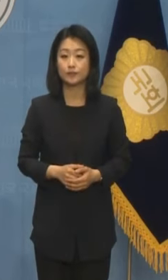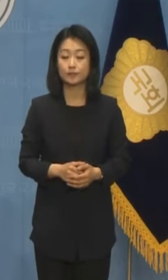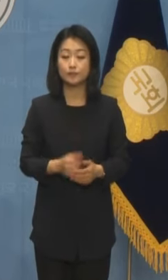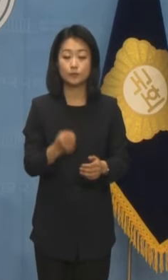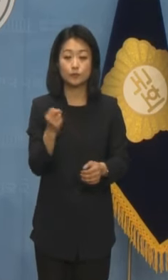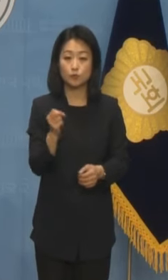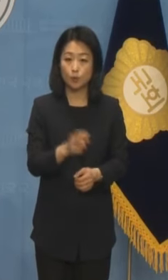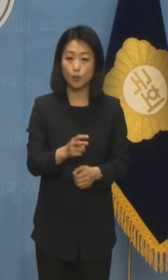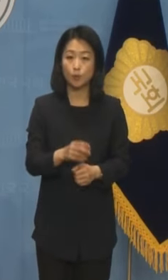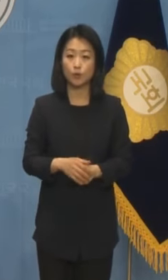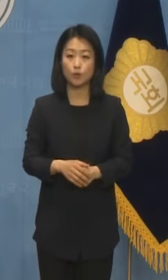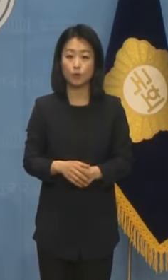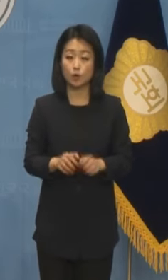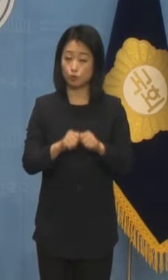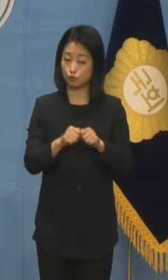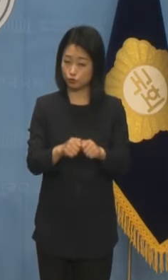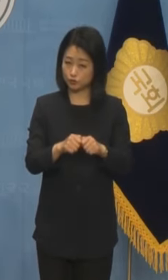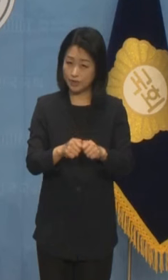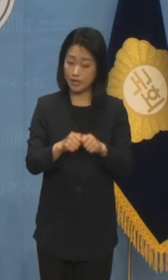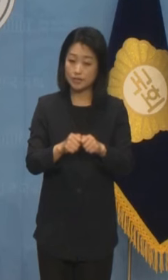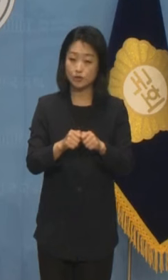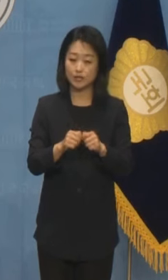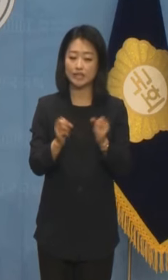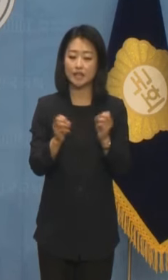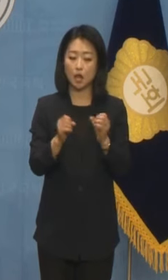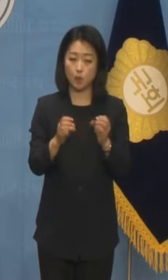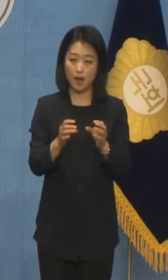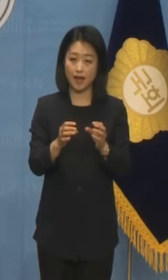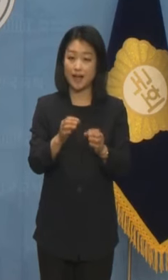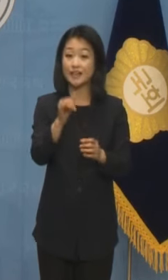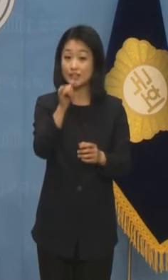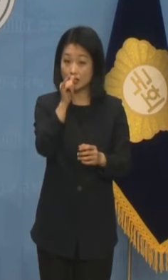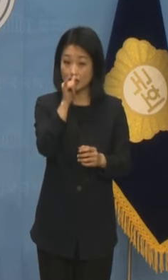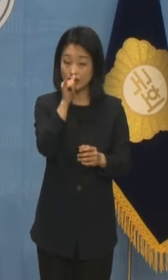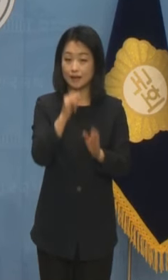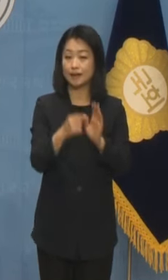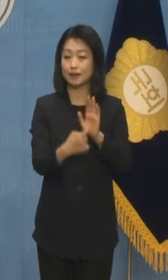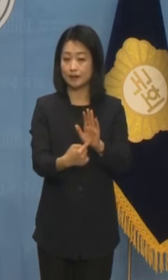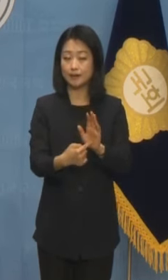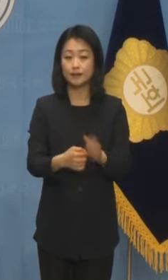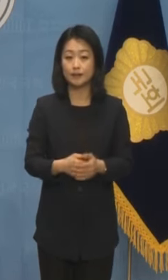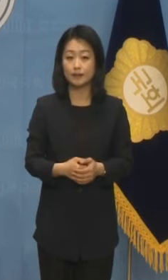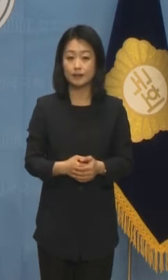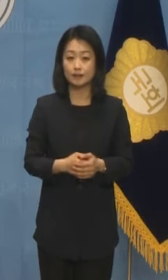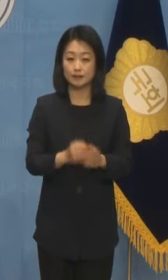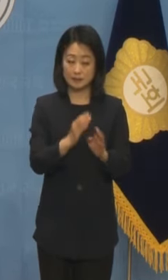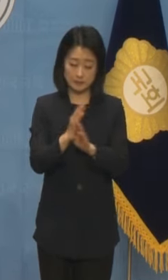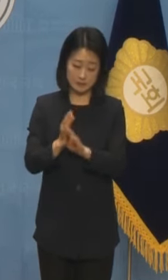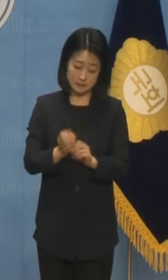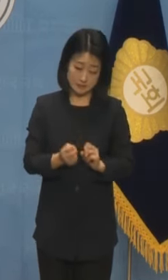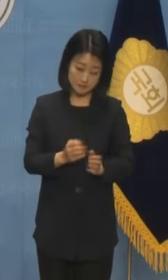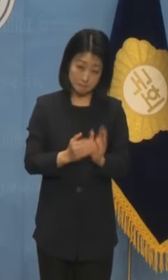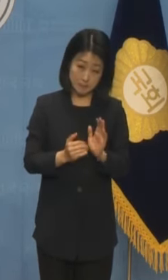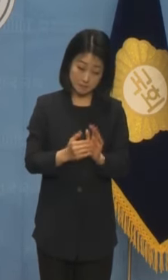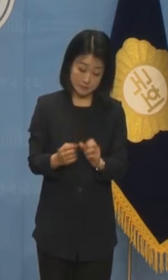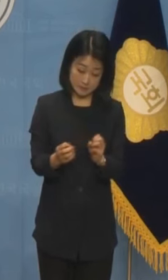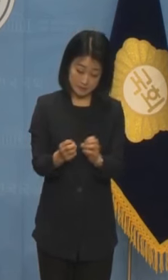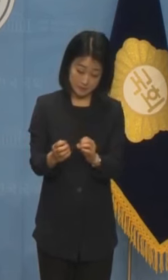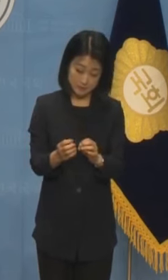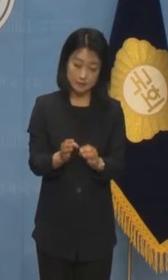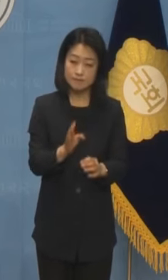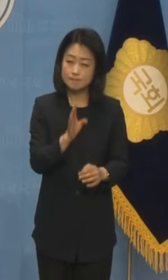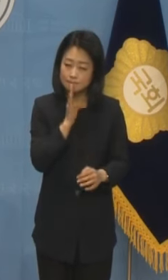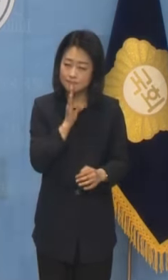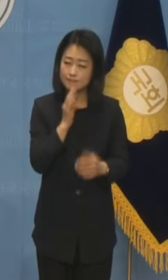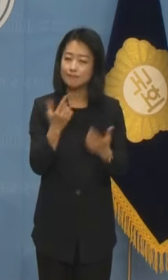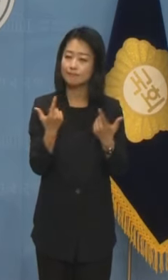외에도 굉장히 구체적인 대화가 오갔다고 밝힌 것으로 보아 비선 라인 가동이 사실 수 있다는